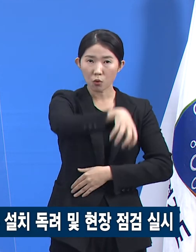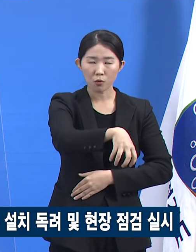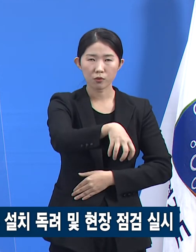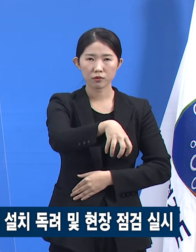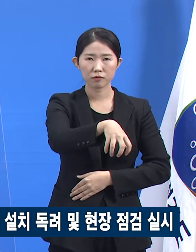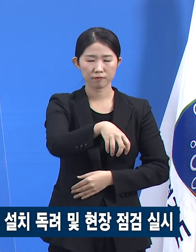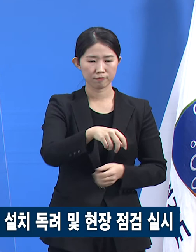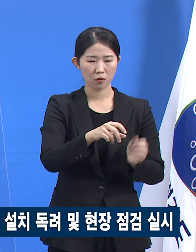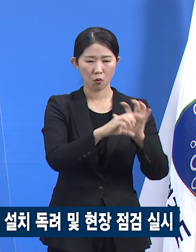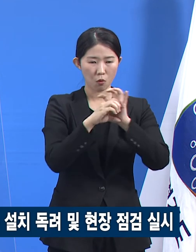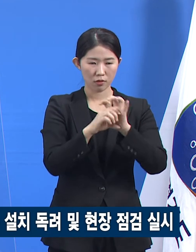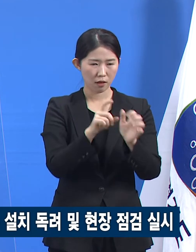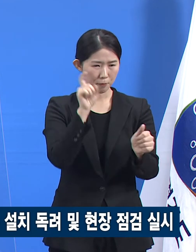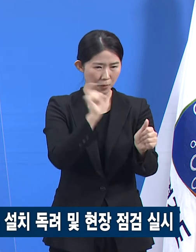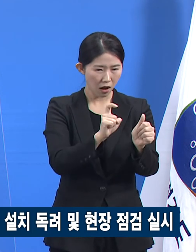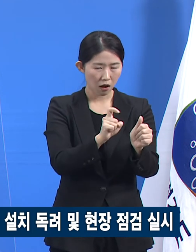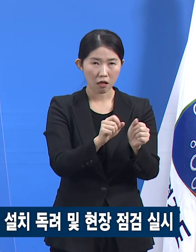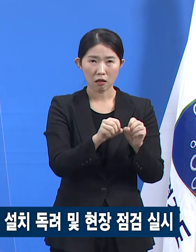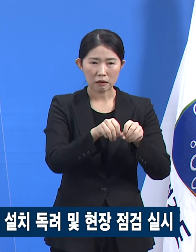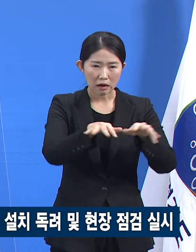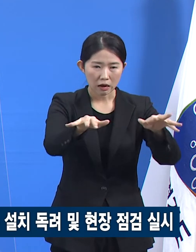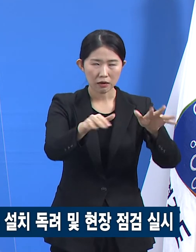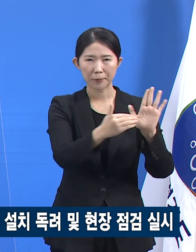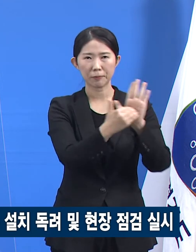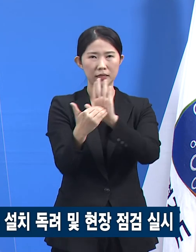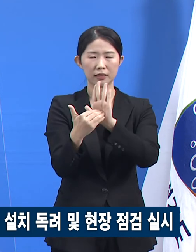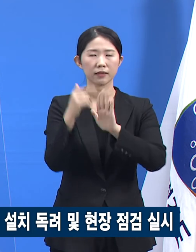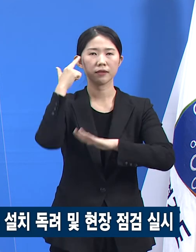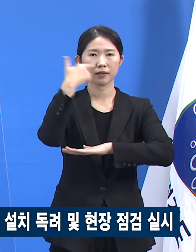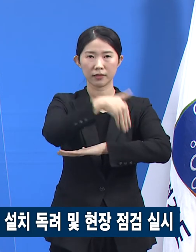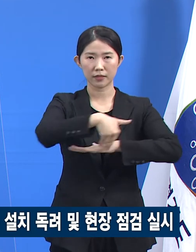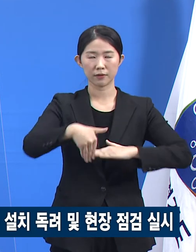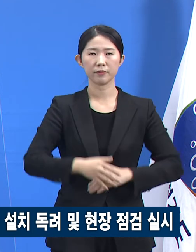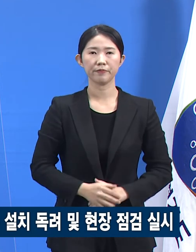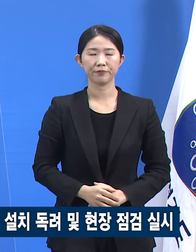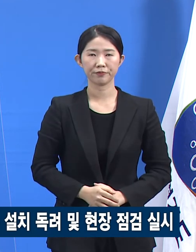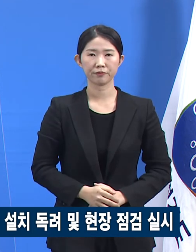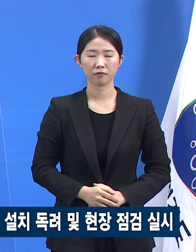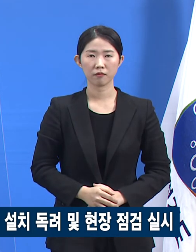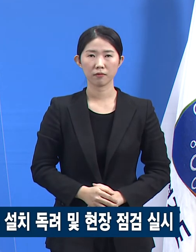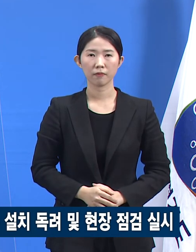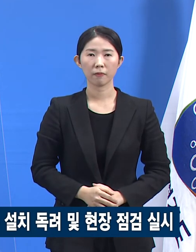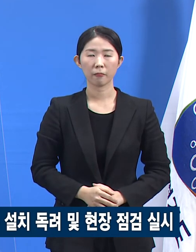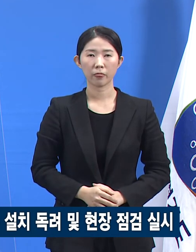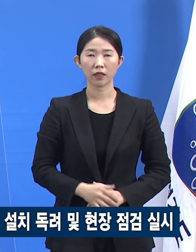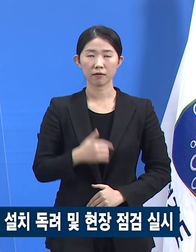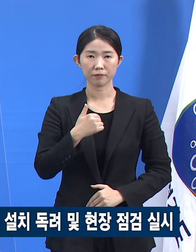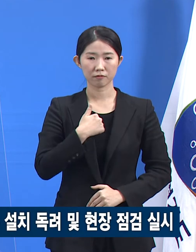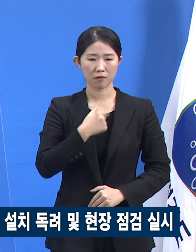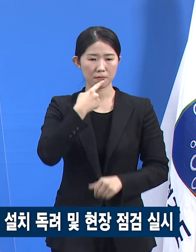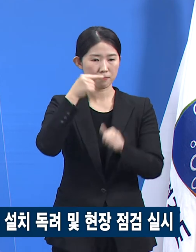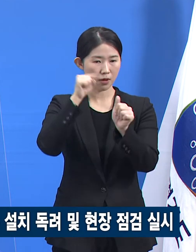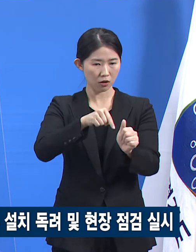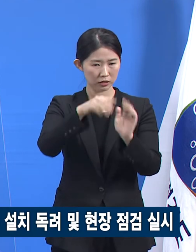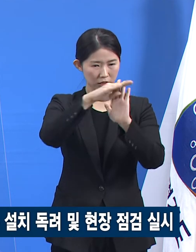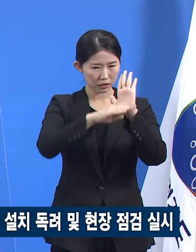방지에 대처할 계획입니다. 방역지침을 준수하지 않고 사업장을 운영하는 경우